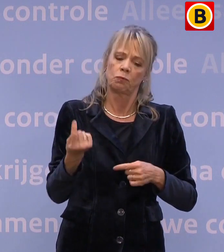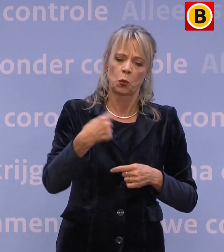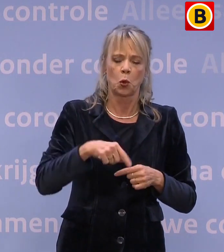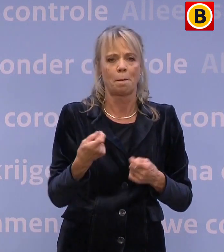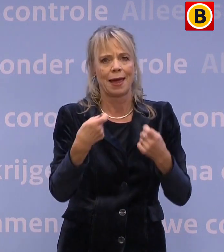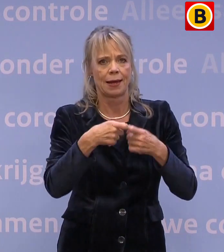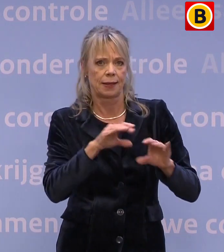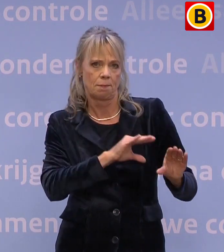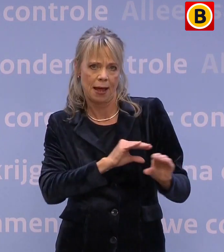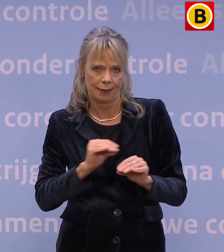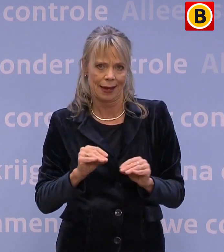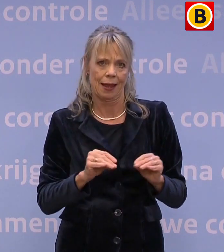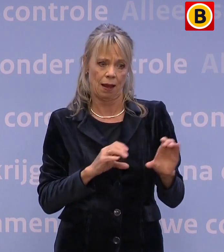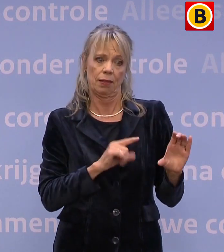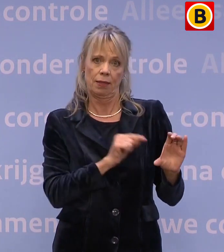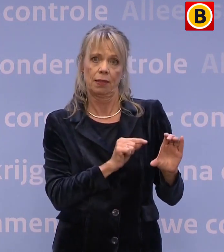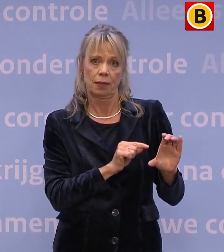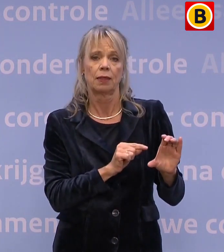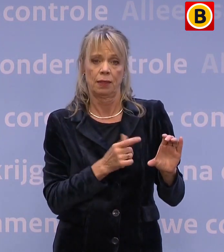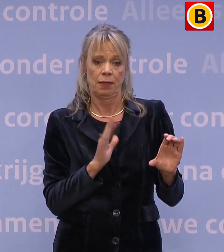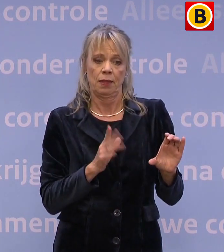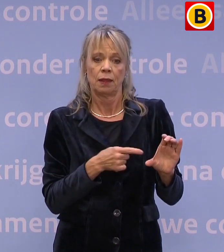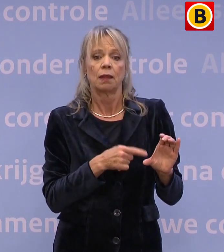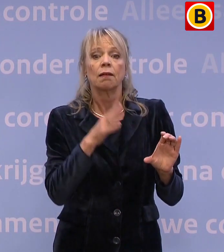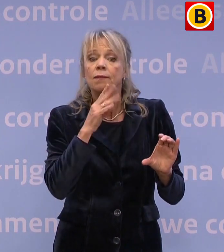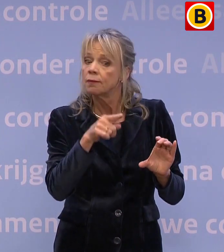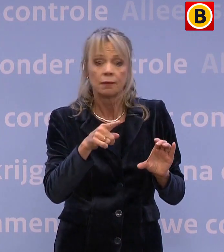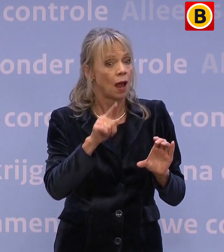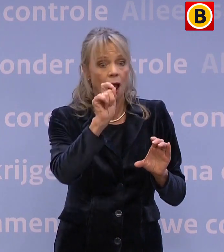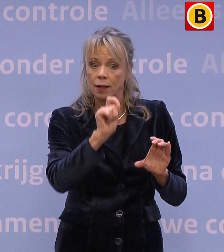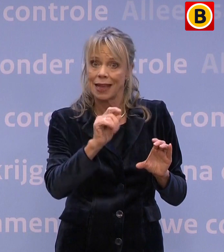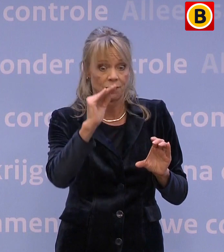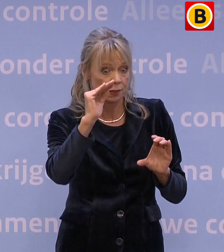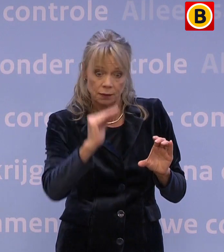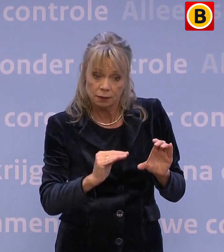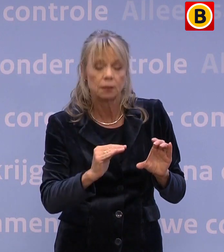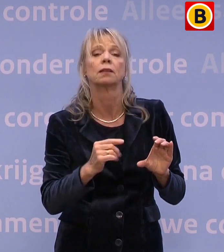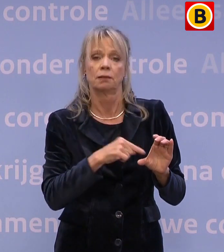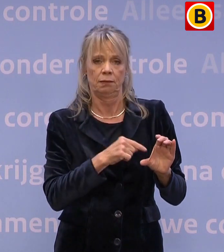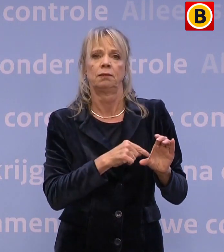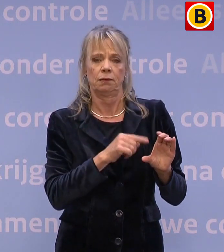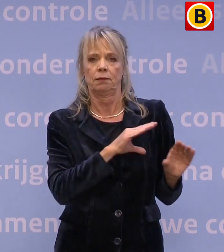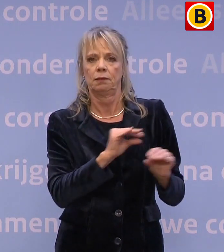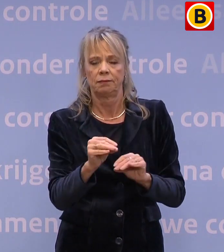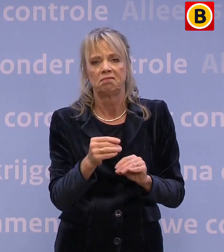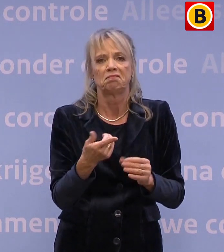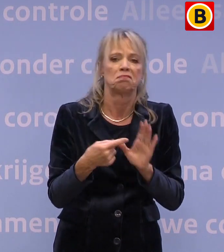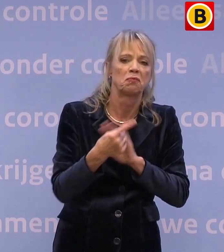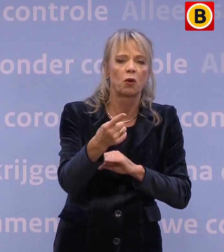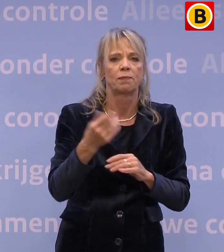voor het geval de cijfers niet of onvoldoende gaan dalen. Daarbij overwegen we een avondklok,